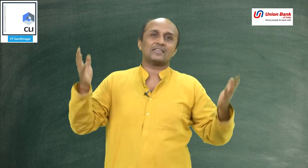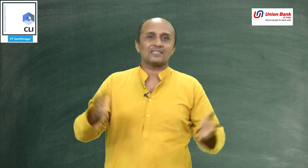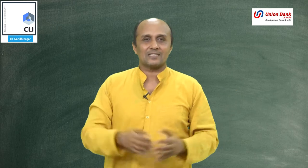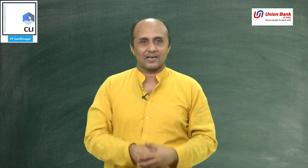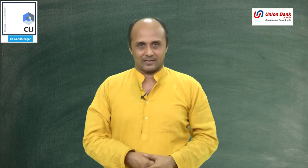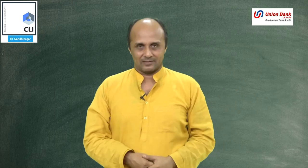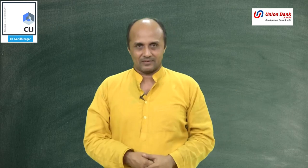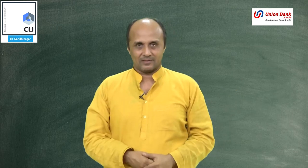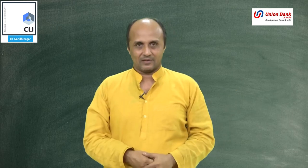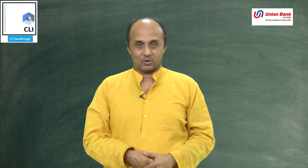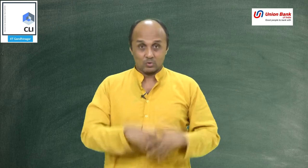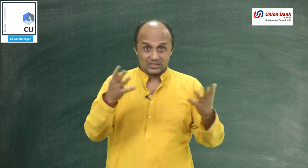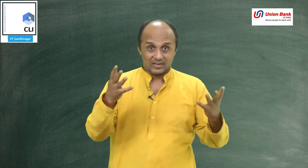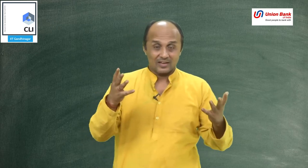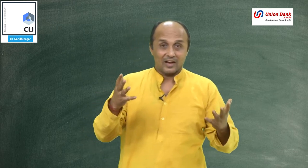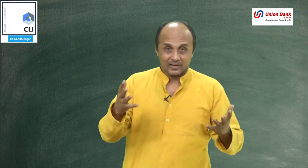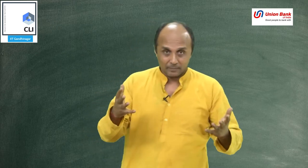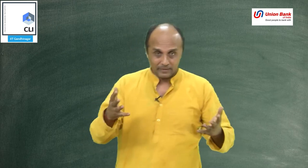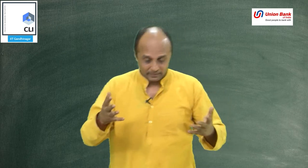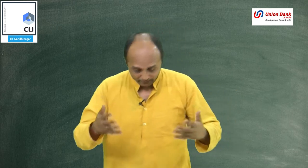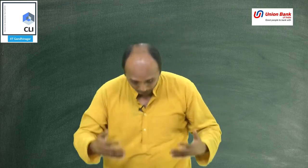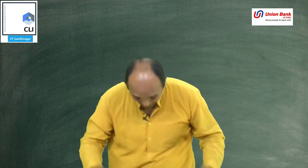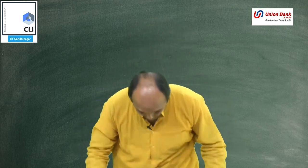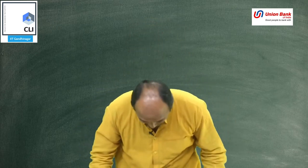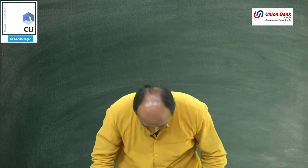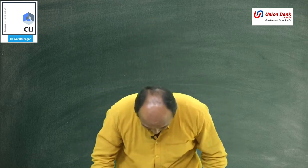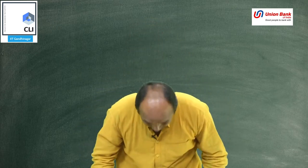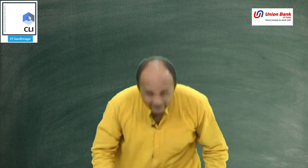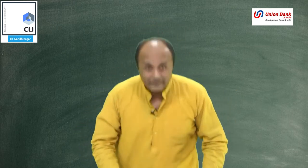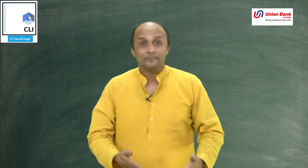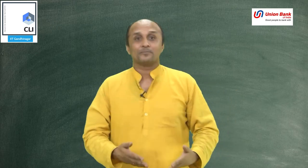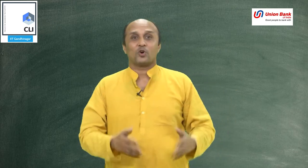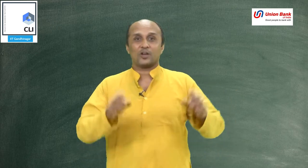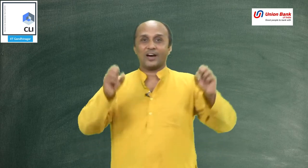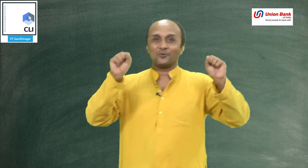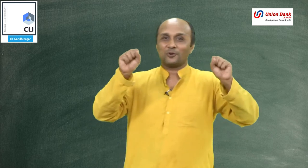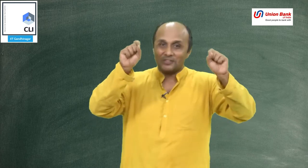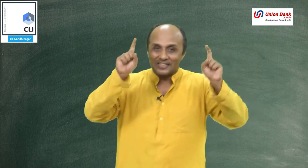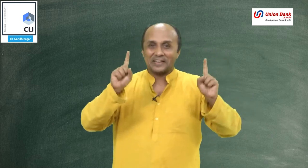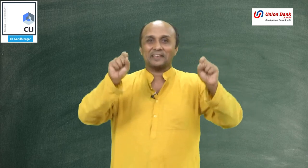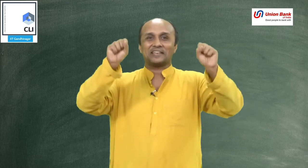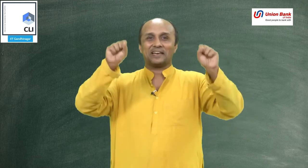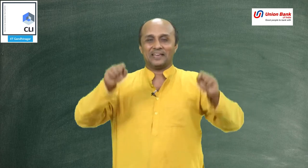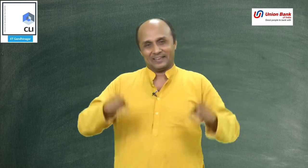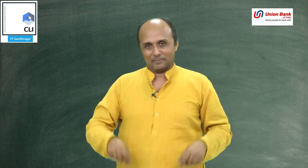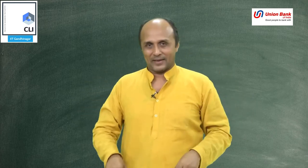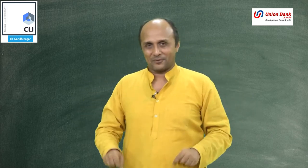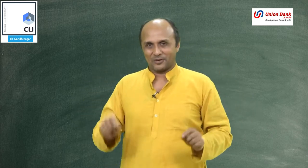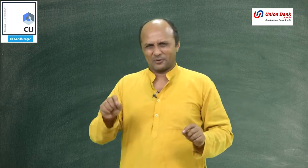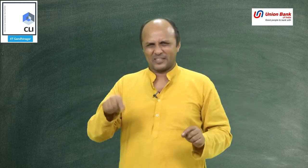,000 है और उसी तरह अगर हम अपनी 20 उंगलिया देखें और हर उंगलियों को 3 तरीके से रखें पैर की उंगली को तीन